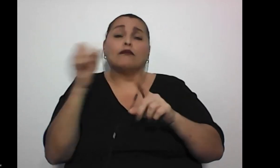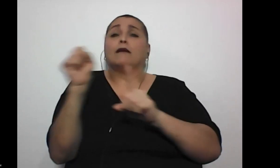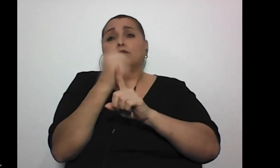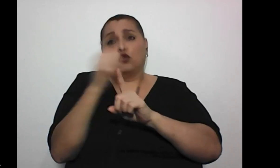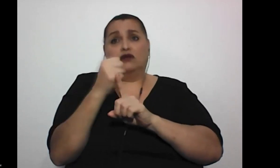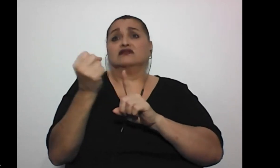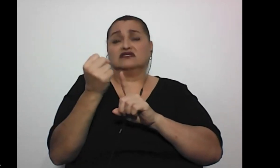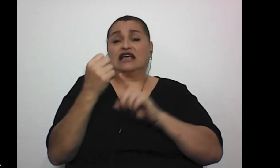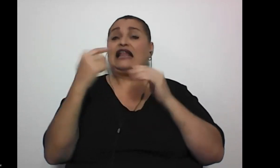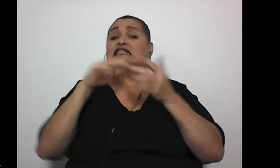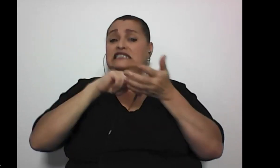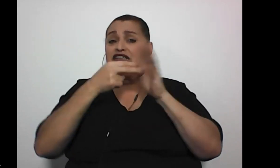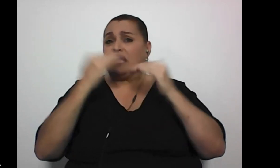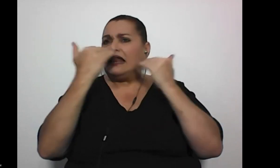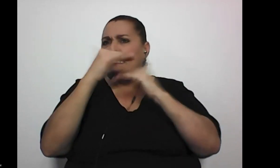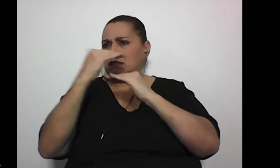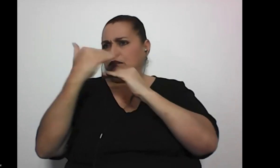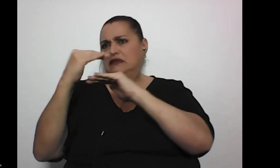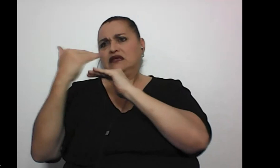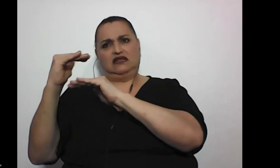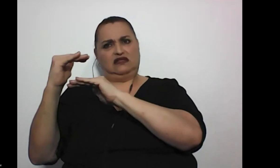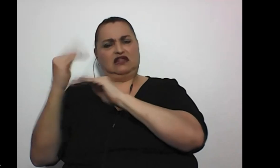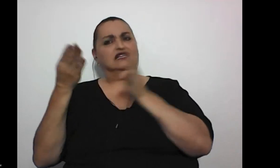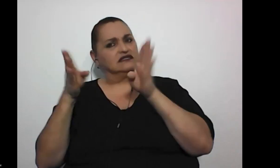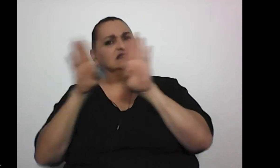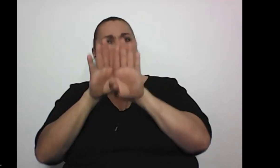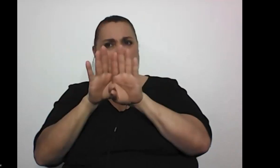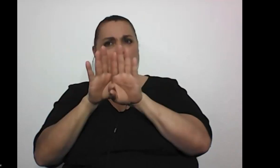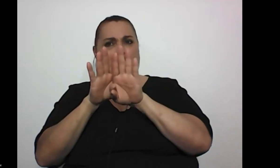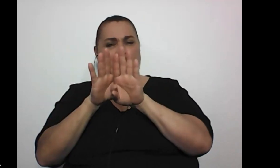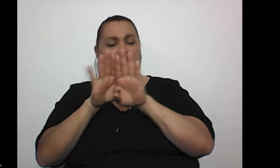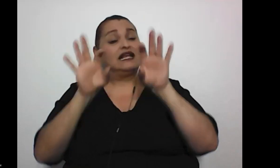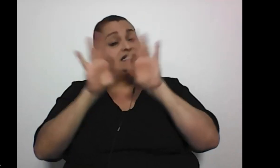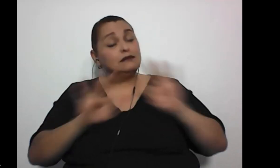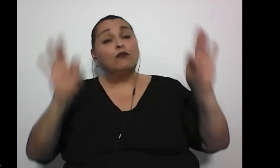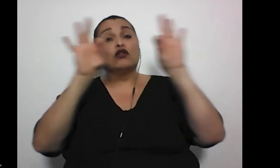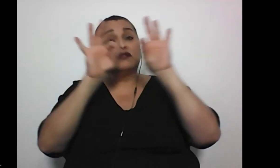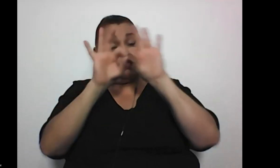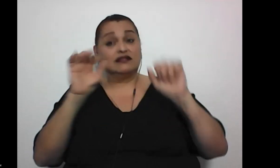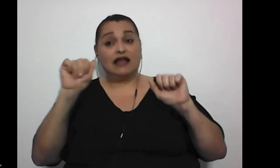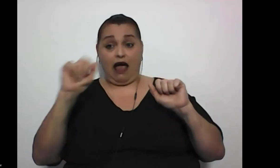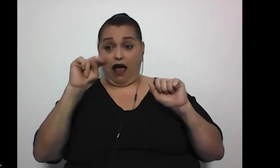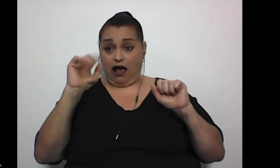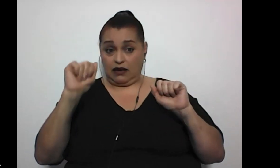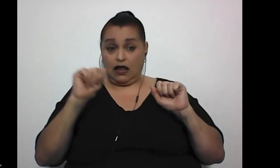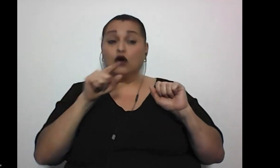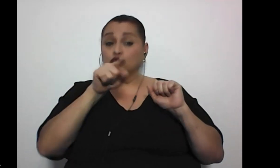violencia porque nos limita nos nos cierra ahora qué importante Ana que usted no